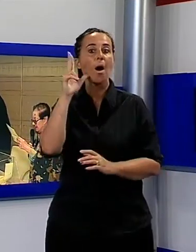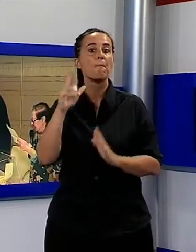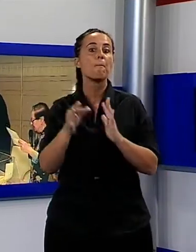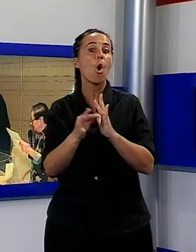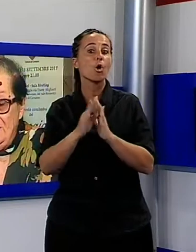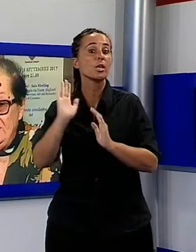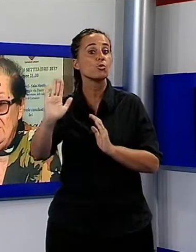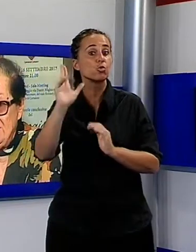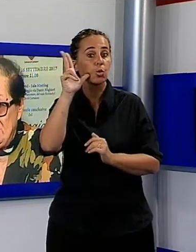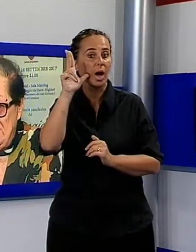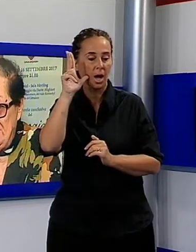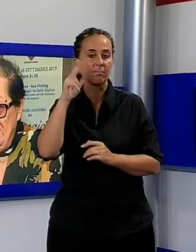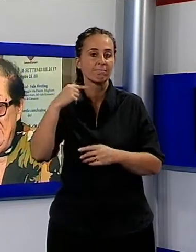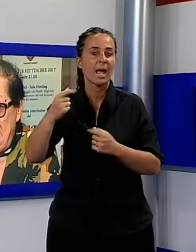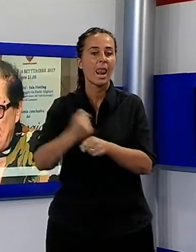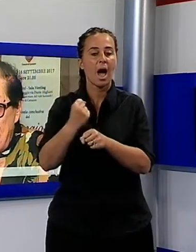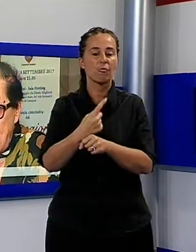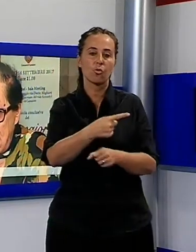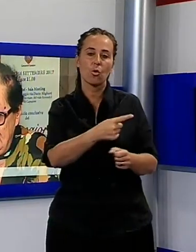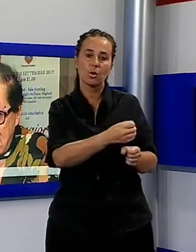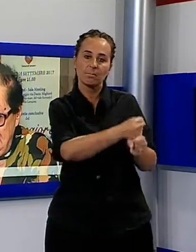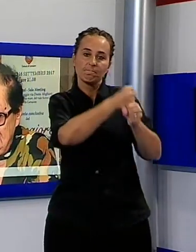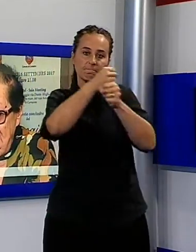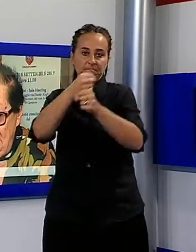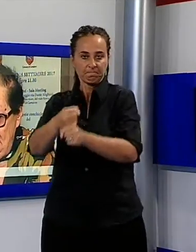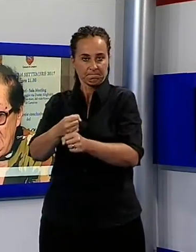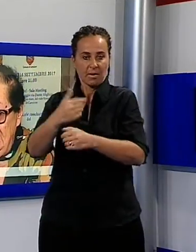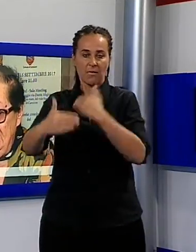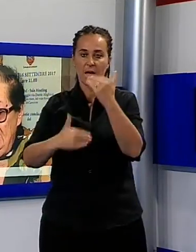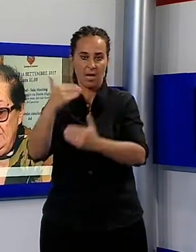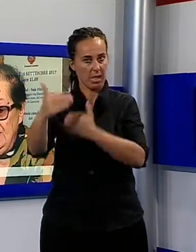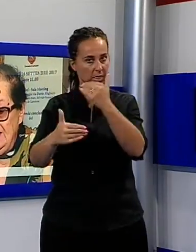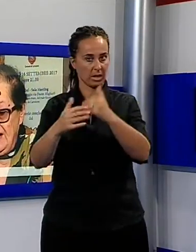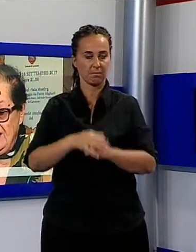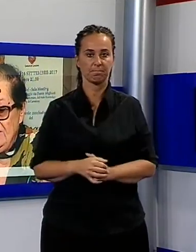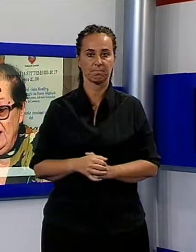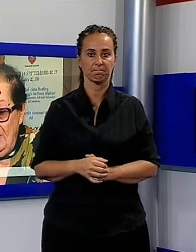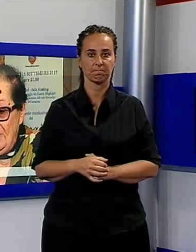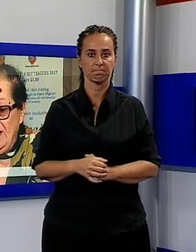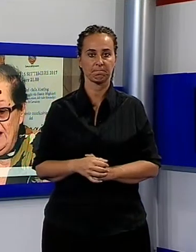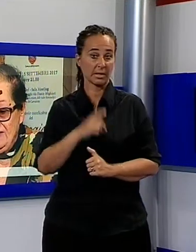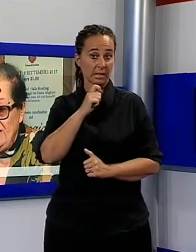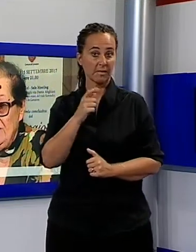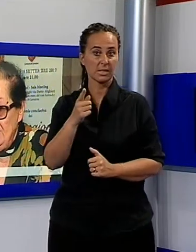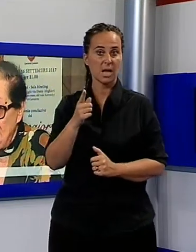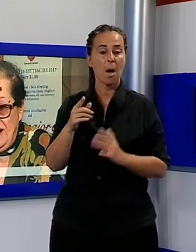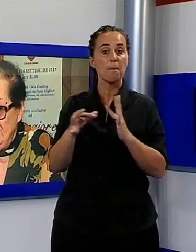fino all'ultimo respiro perché voglio portare avanti i valori, tutte le tracce, le orme che ha lasciato il nostro grande